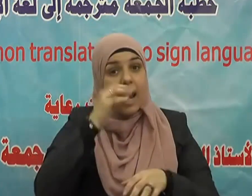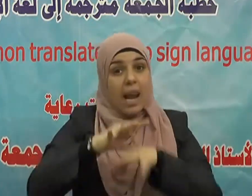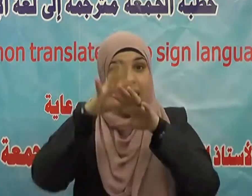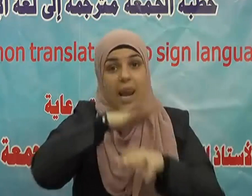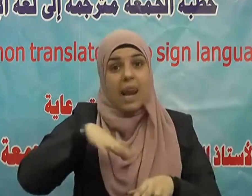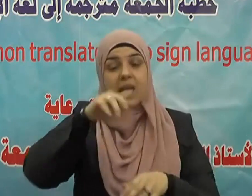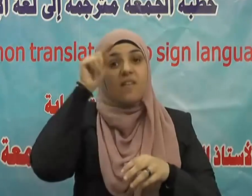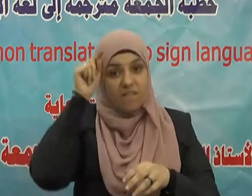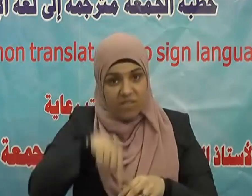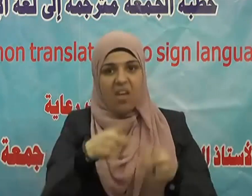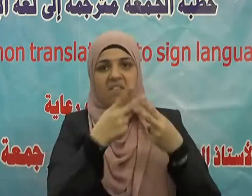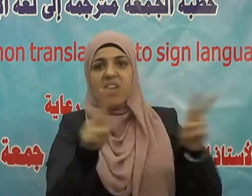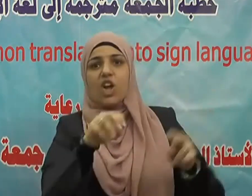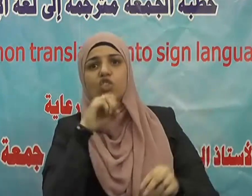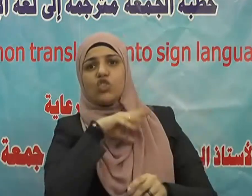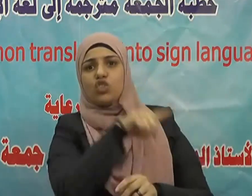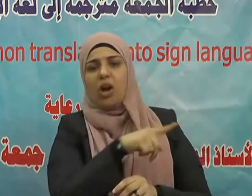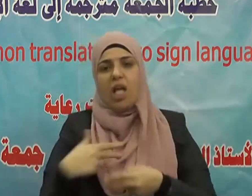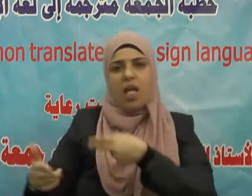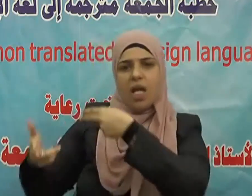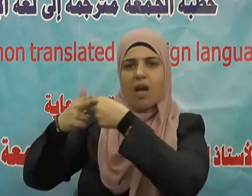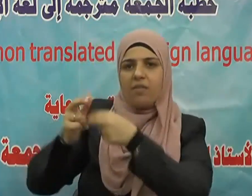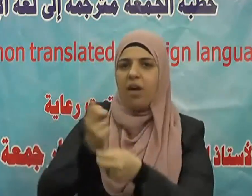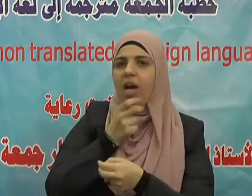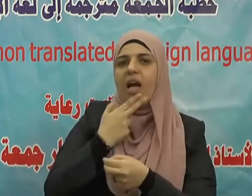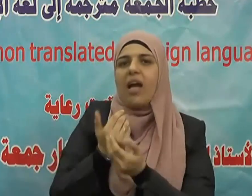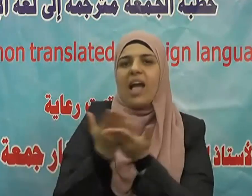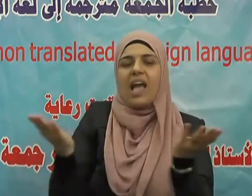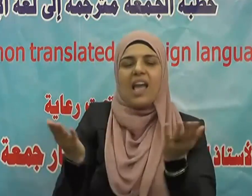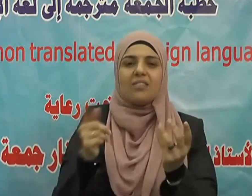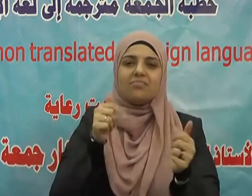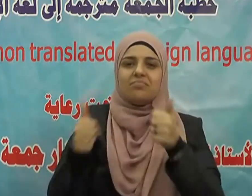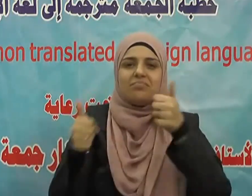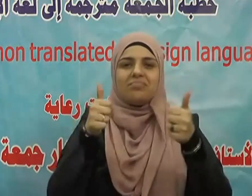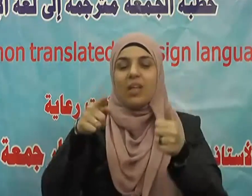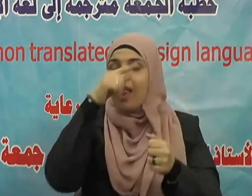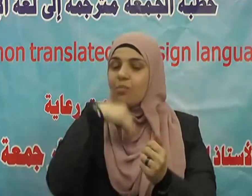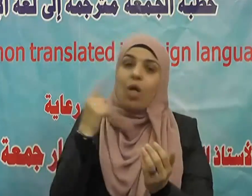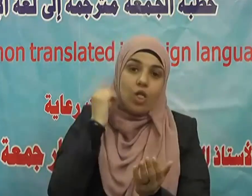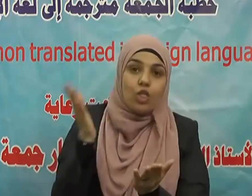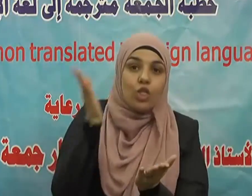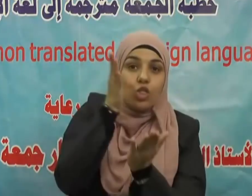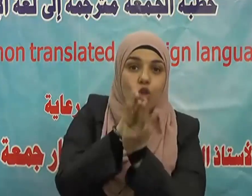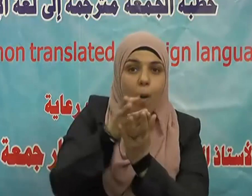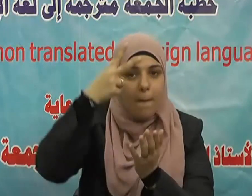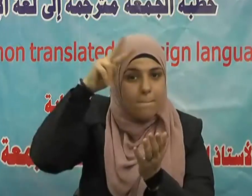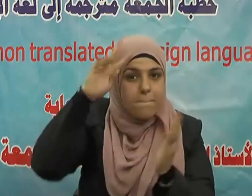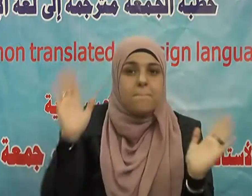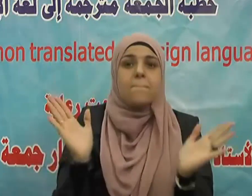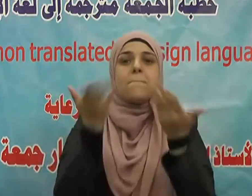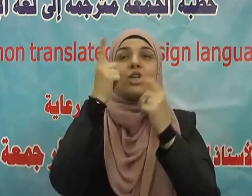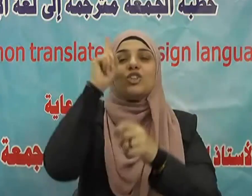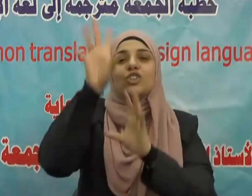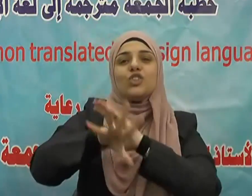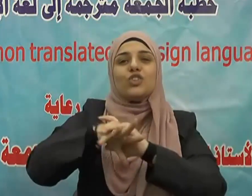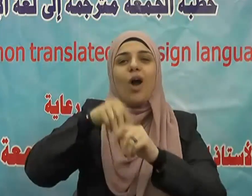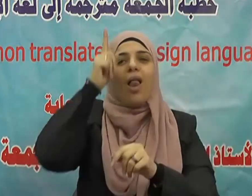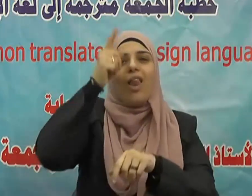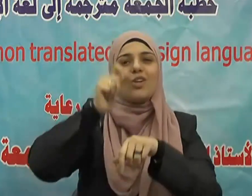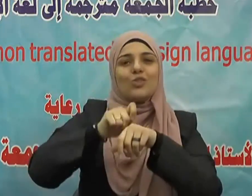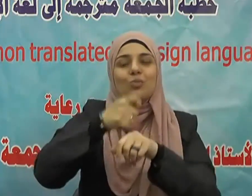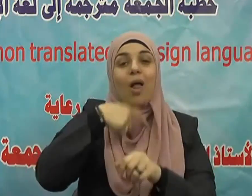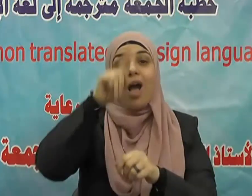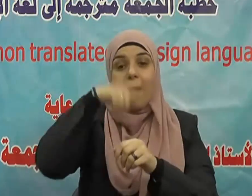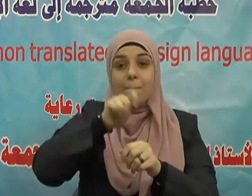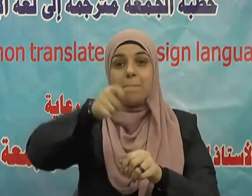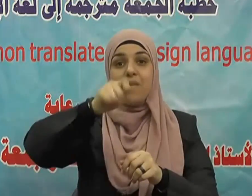وسلم إن من الناس مفاتيح للخير مغاليق للشر وإن من الناس